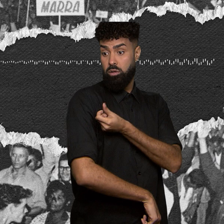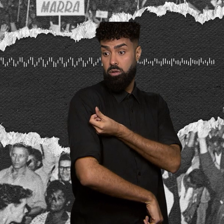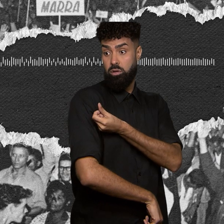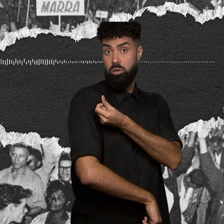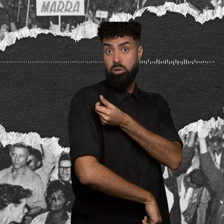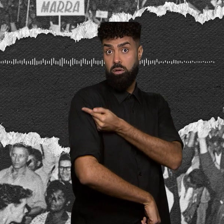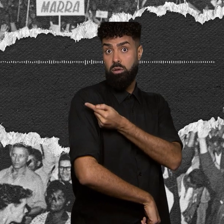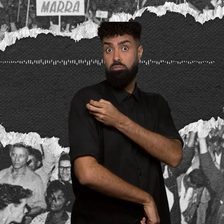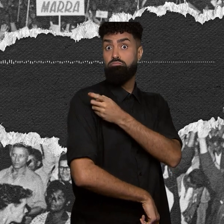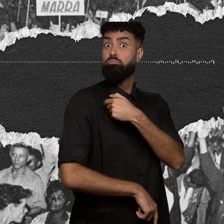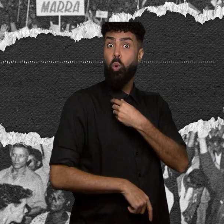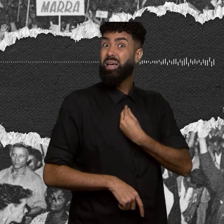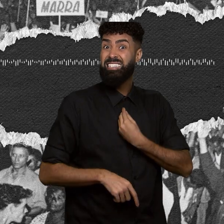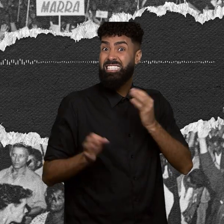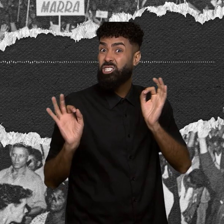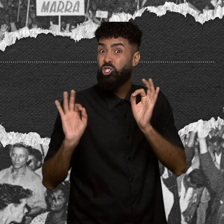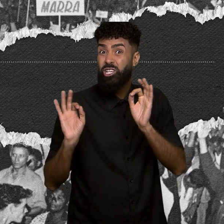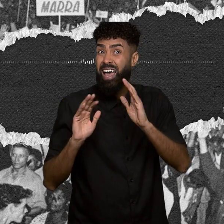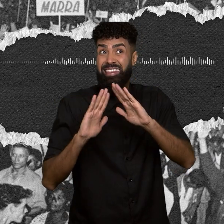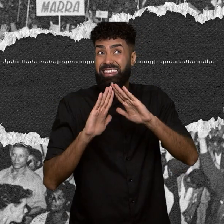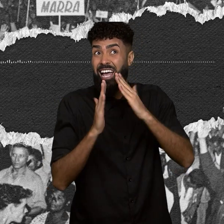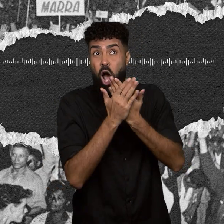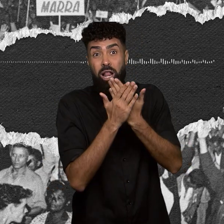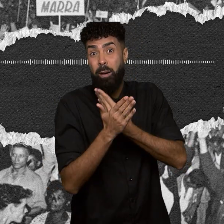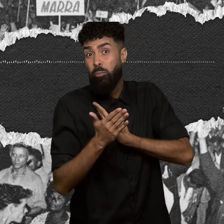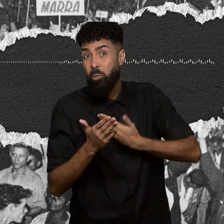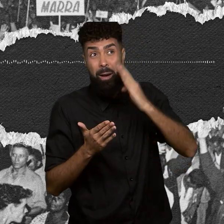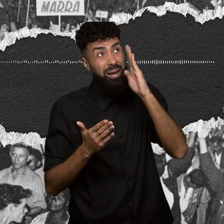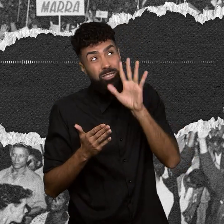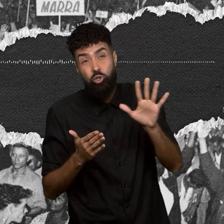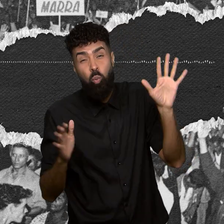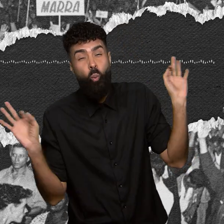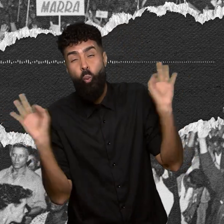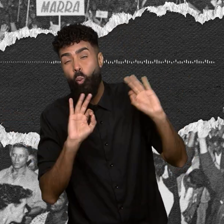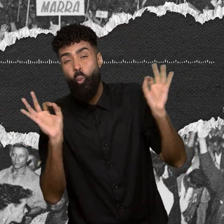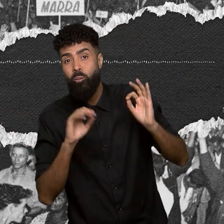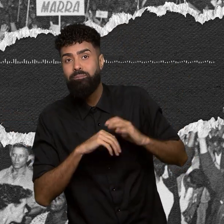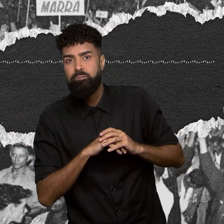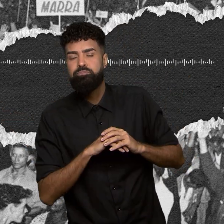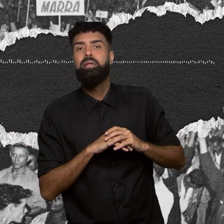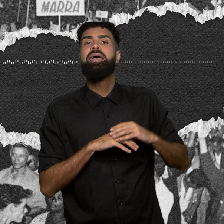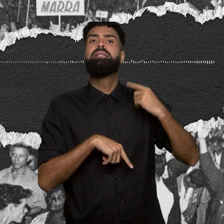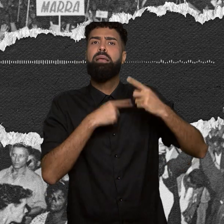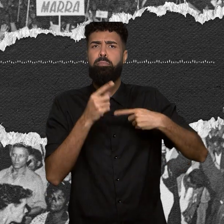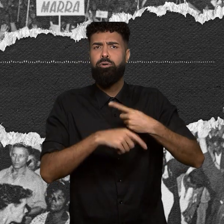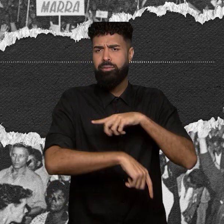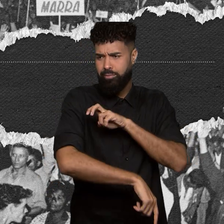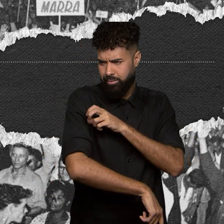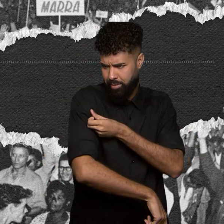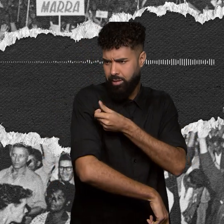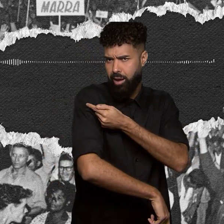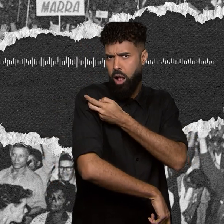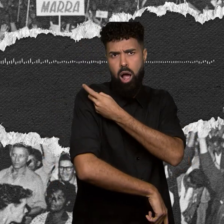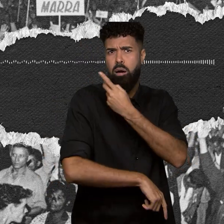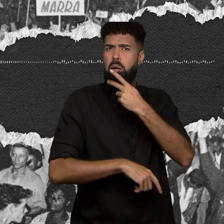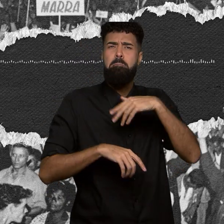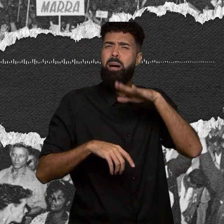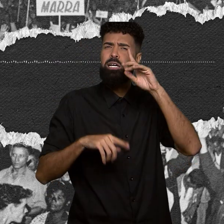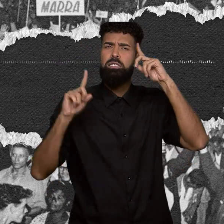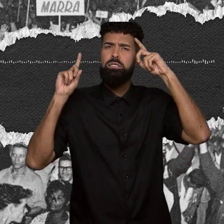público no Brasil inteiro. E para as etapas seguintes, o funil era ainda mais impressionante. Escolas de ensino